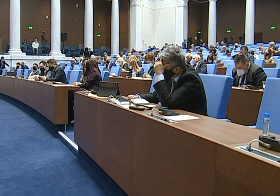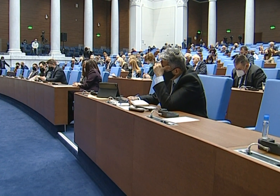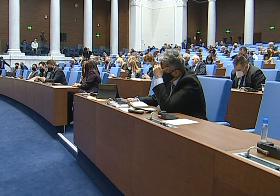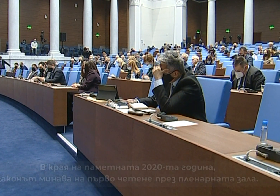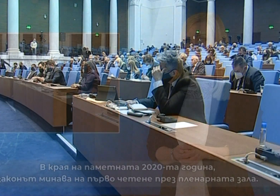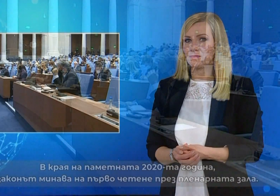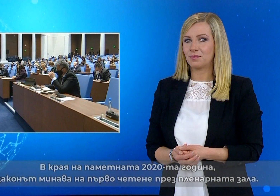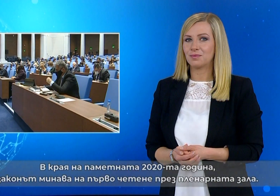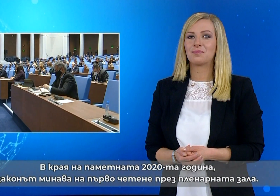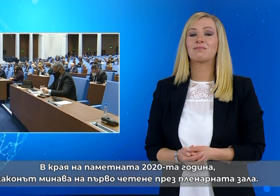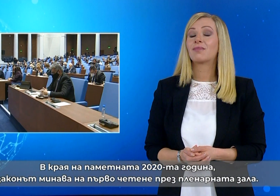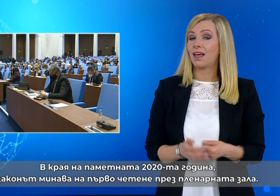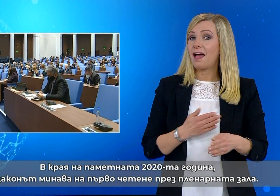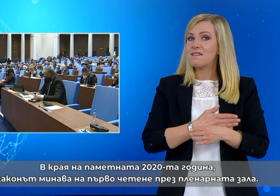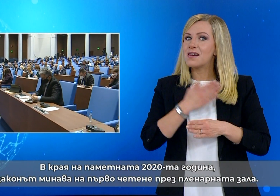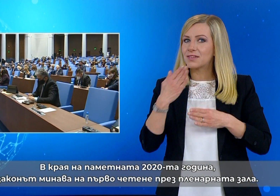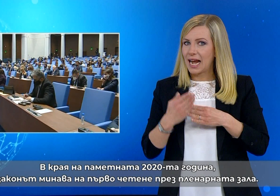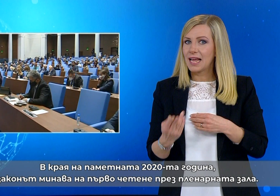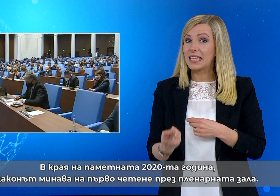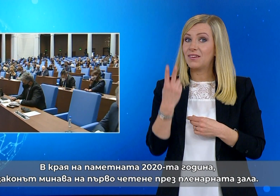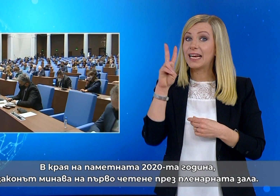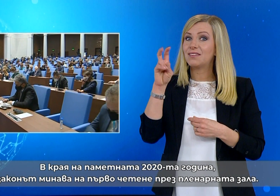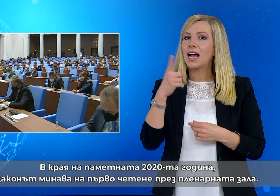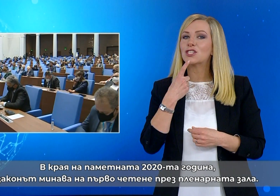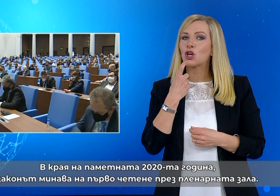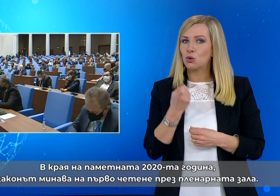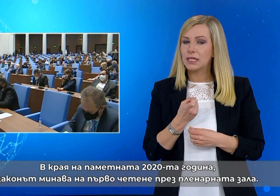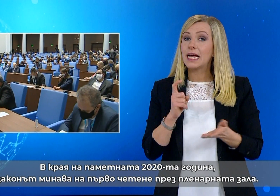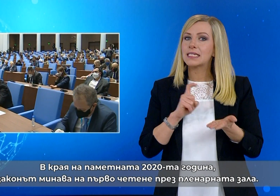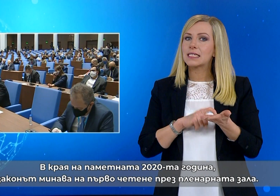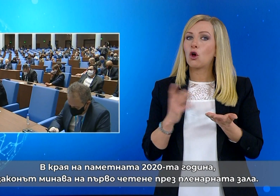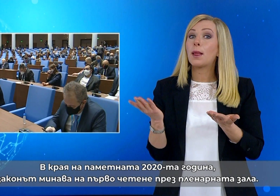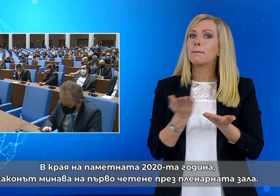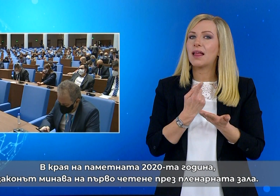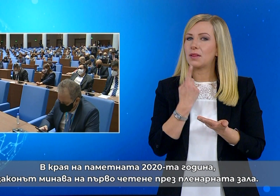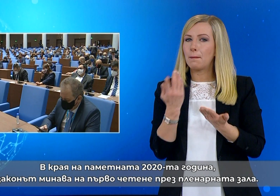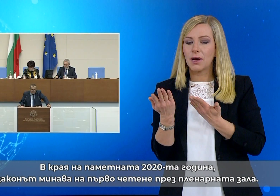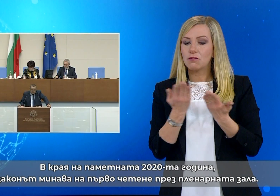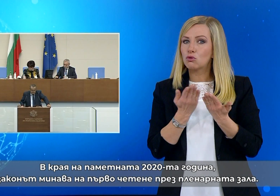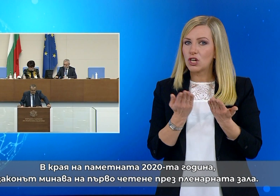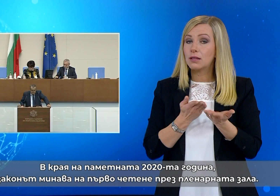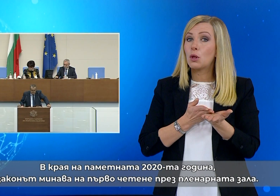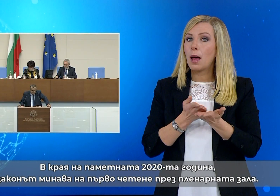В края на паметната 2020 година законът минава на първо четене през пленарна зала.